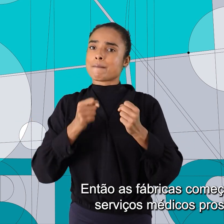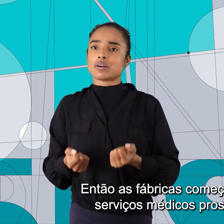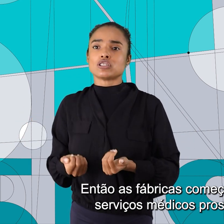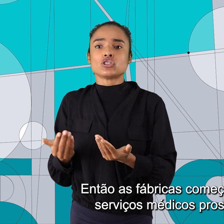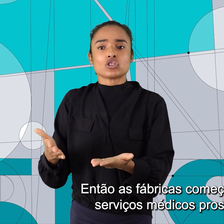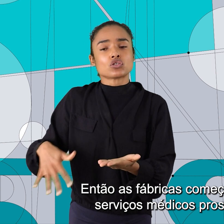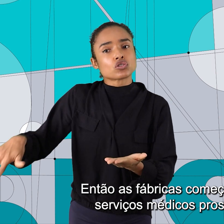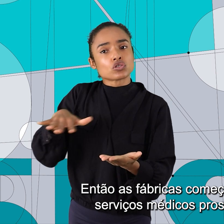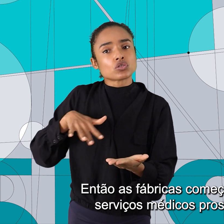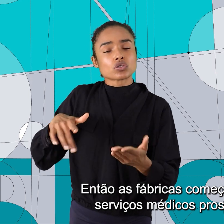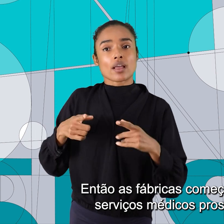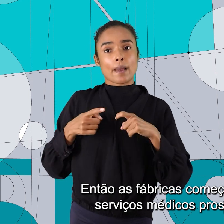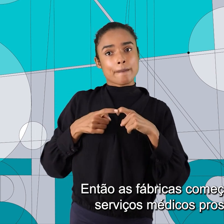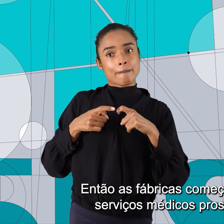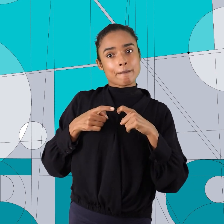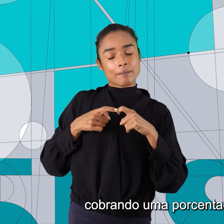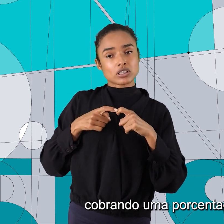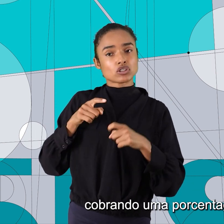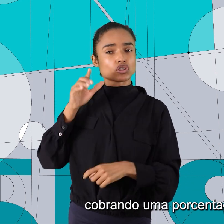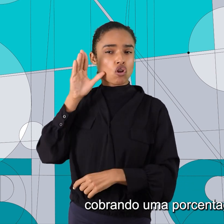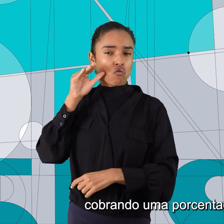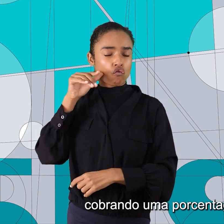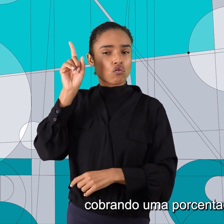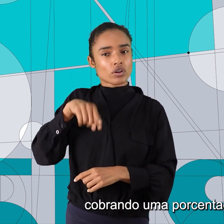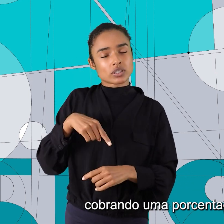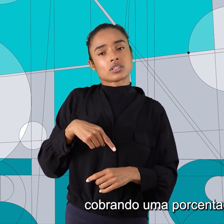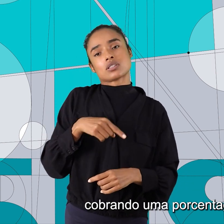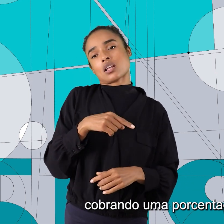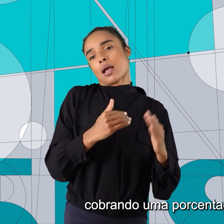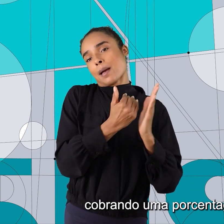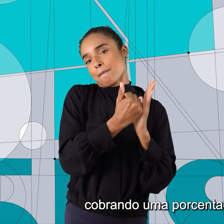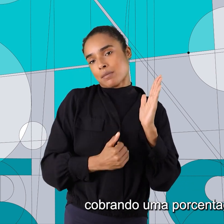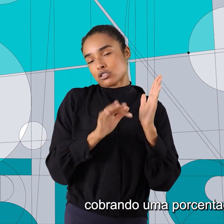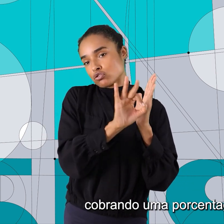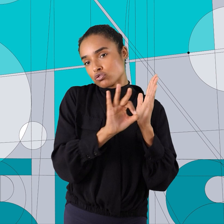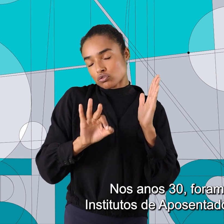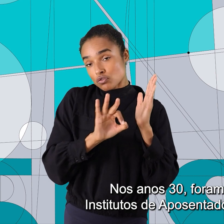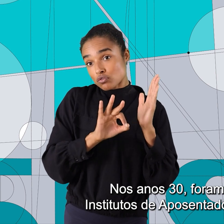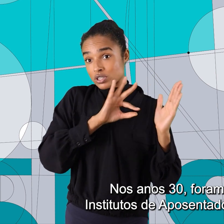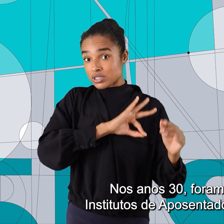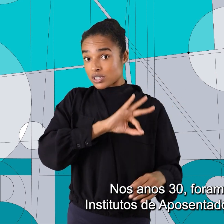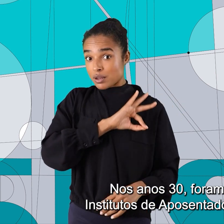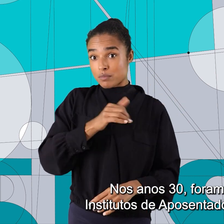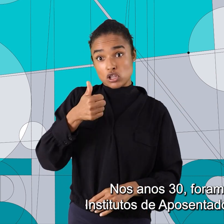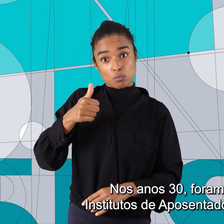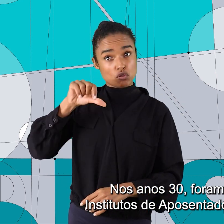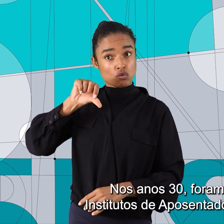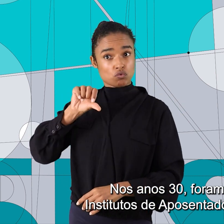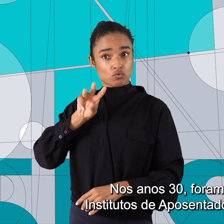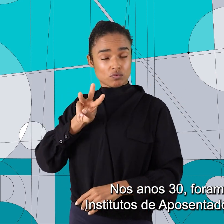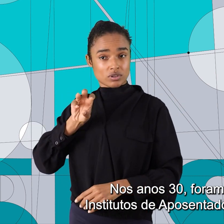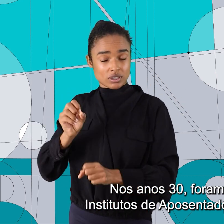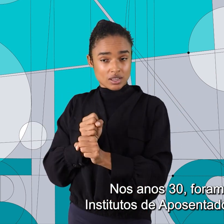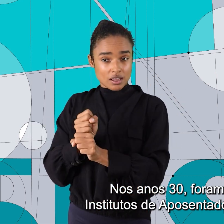a oferecer serviços médicos para os funcionários, cobrando uma porcentagem do salário. Nos anos 30, foram